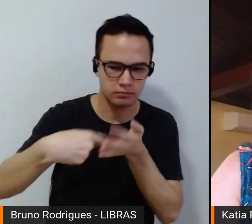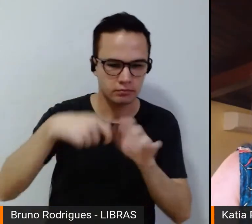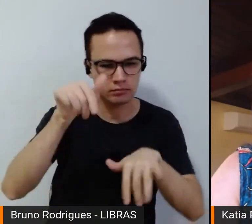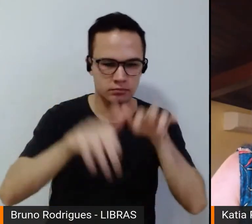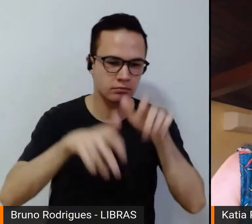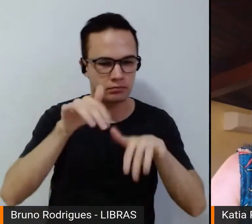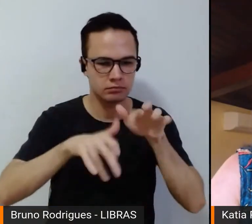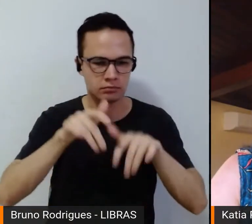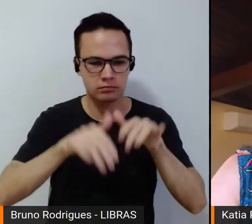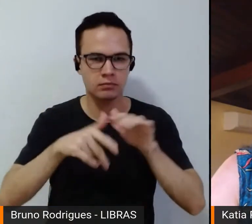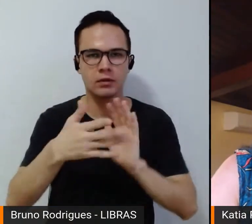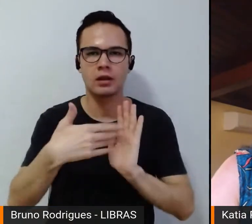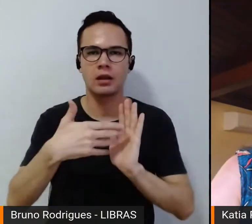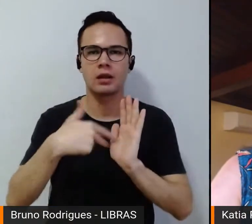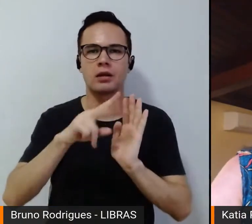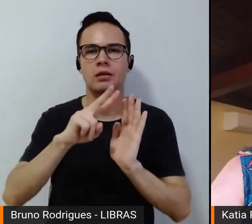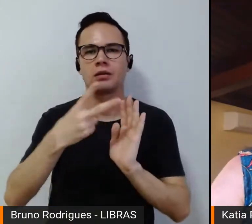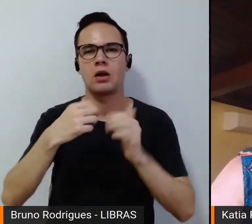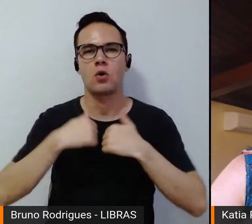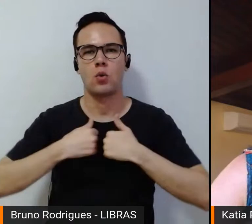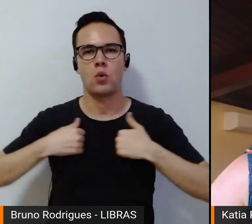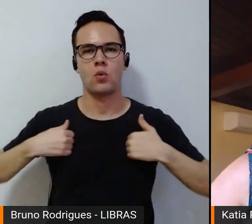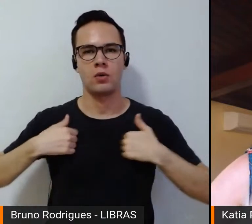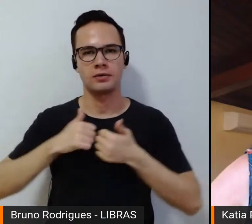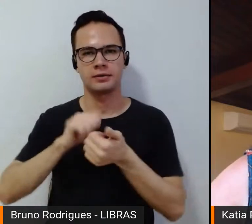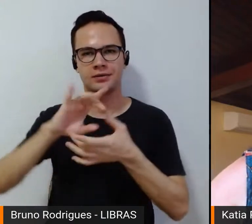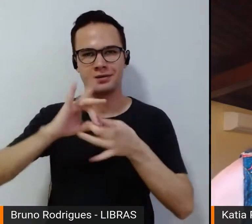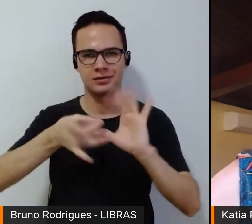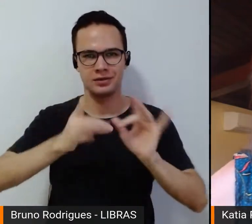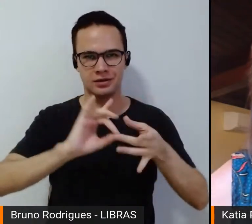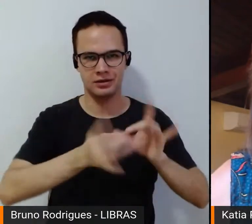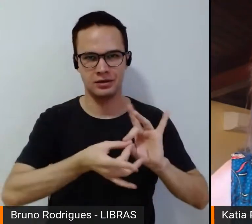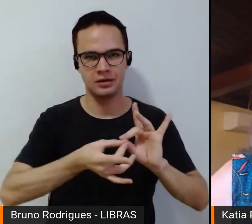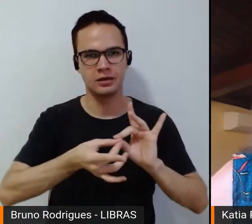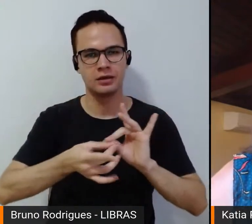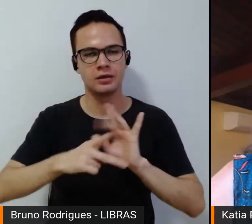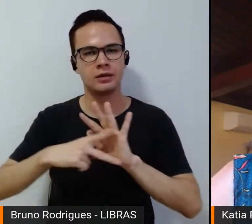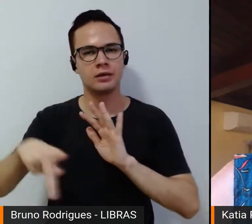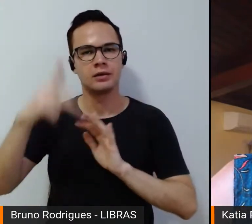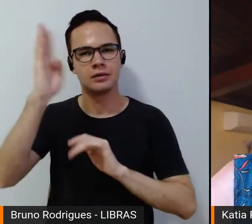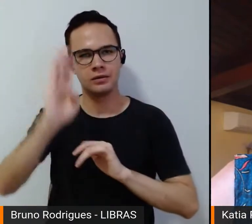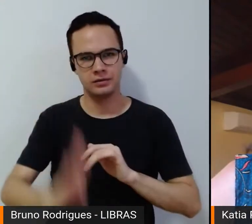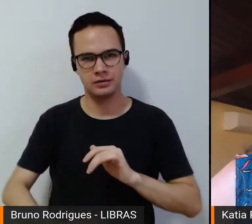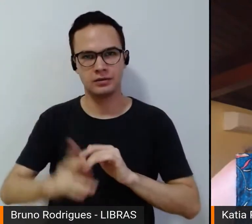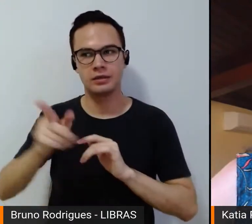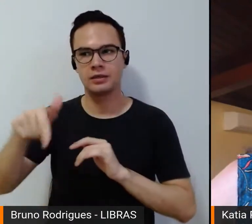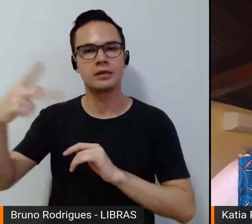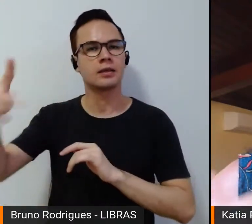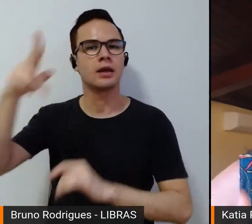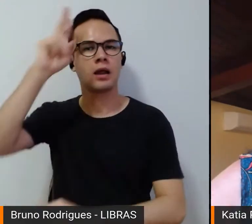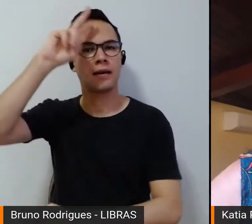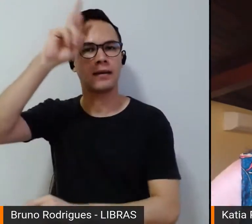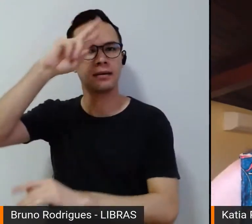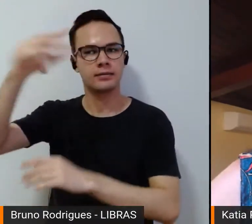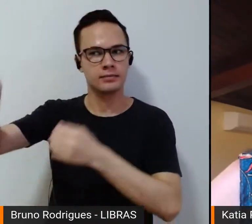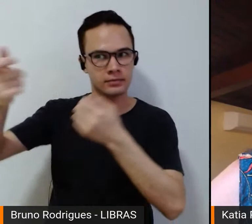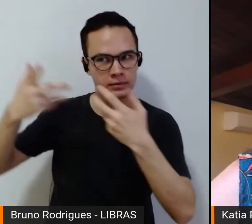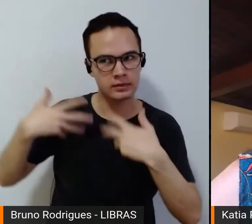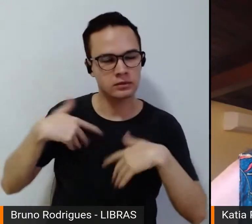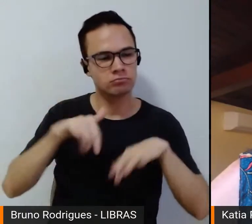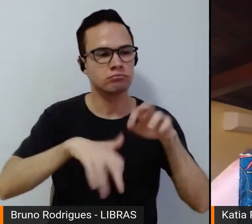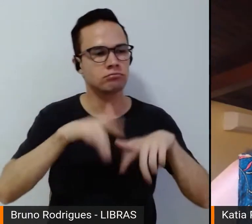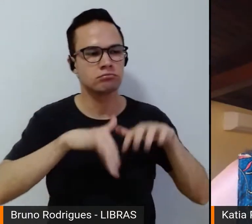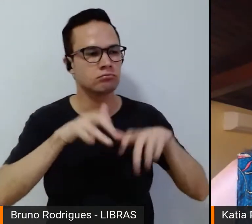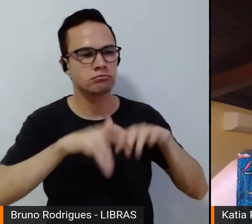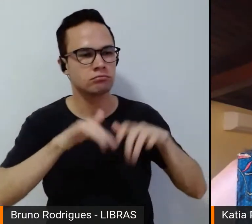Heróis Olímpicos Brasileiros com as histórias dos medalhistas vivos e trabalhando com material de